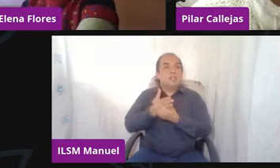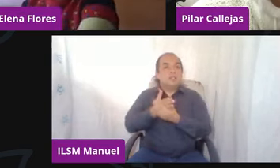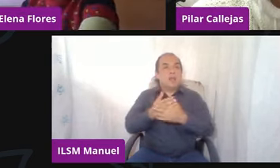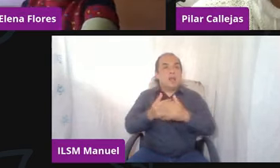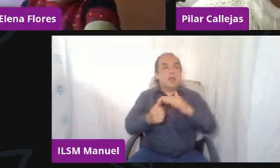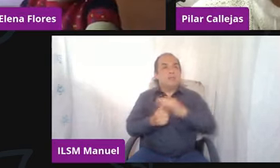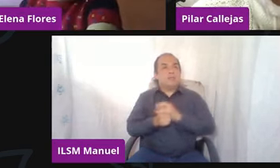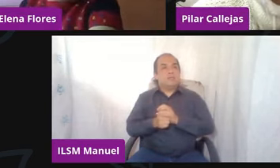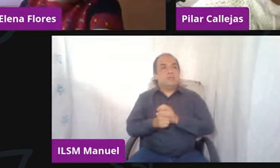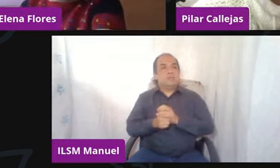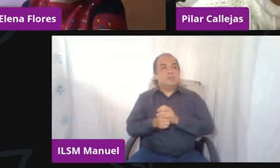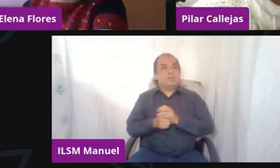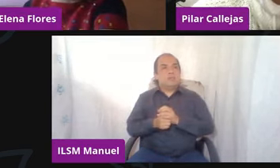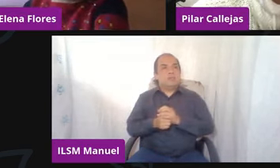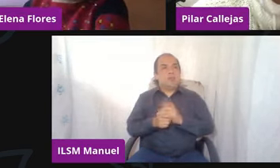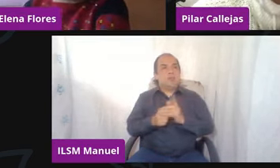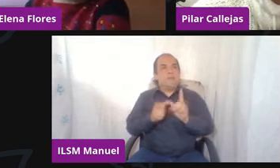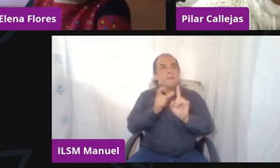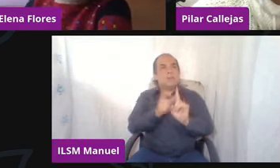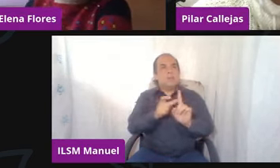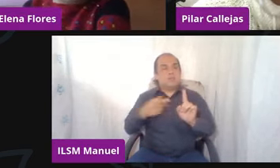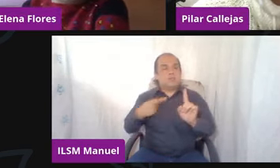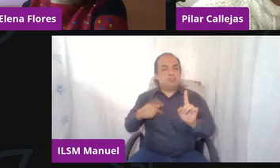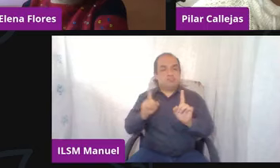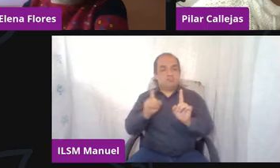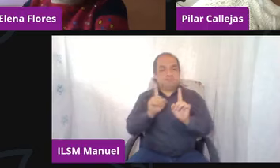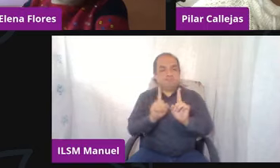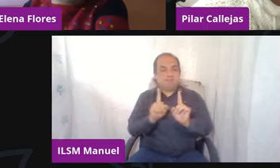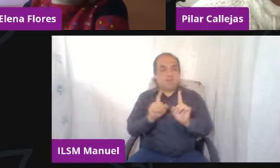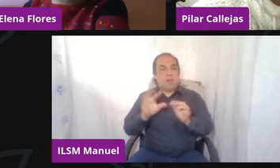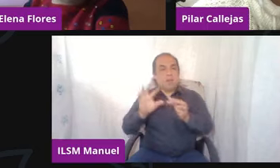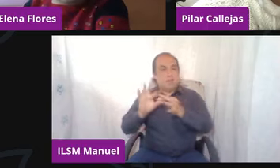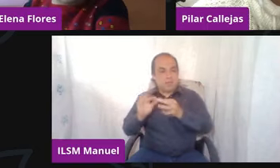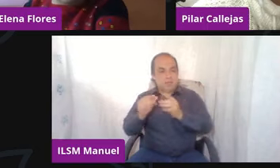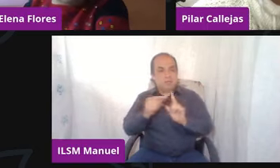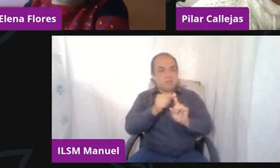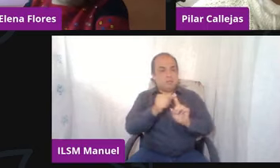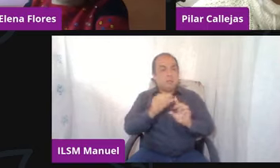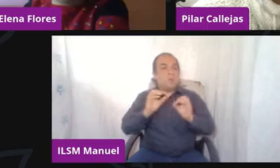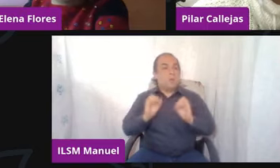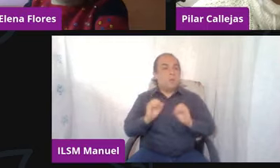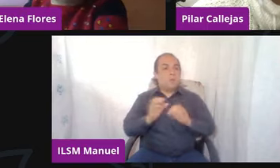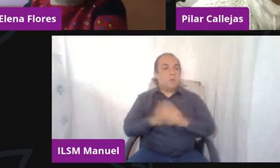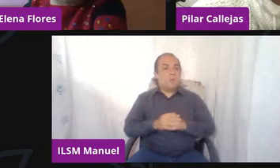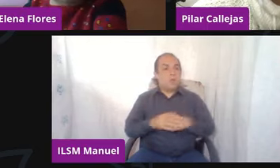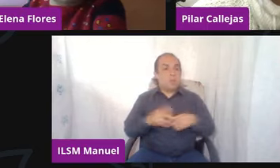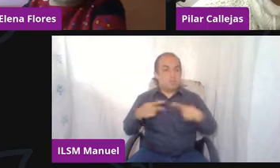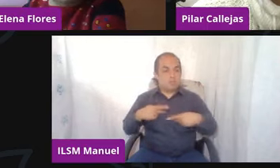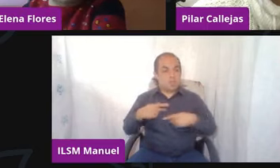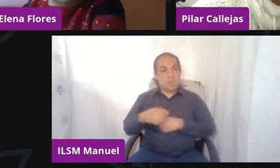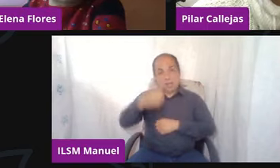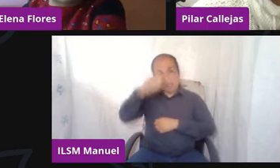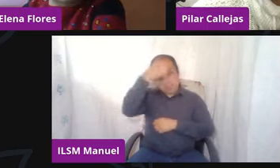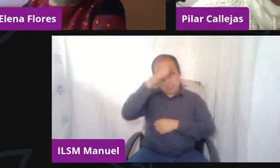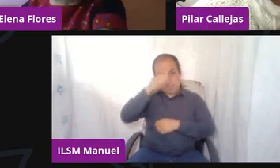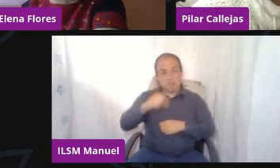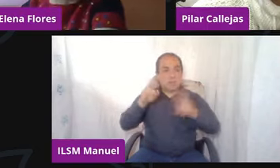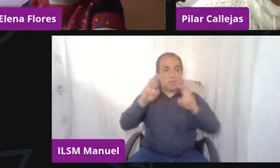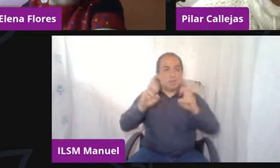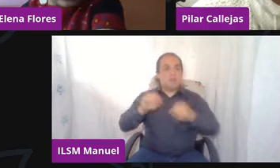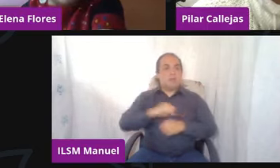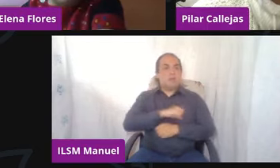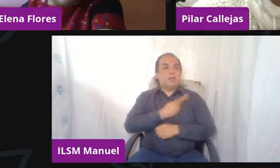o con un experto, experta en materia de la salud, ojalá y todas las escuelas puedan tener esta